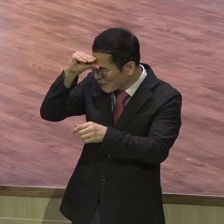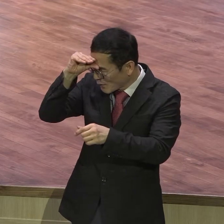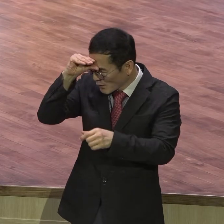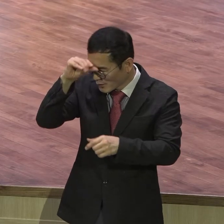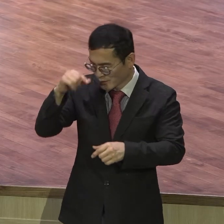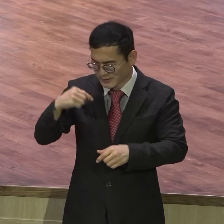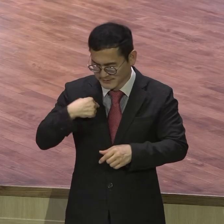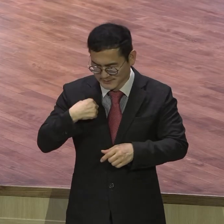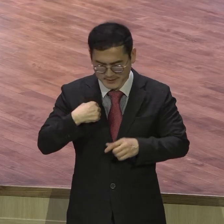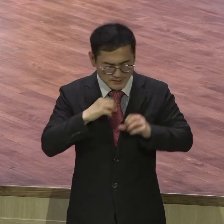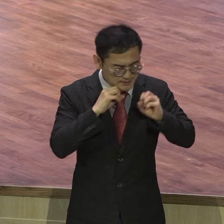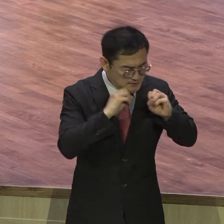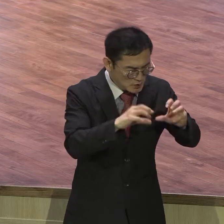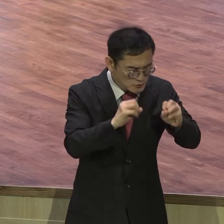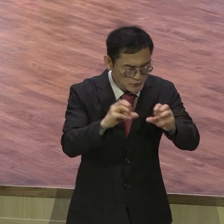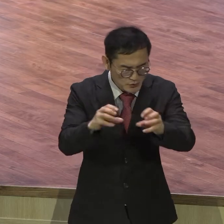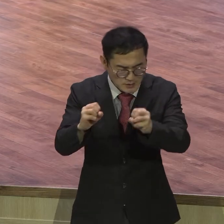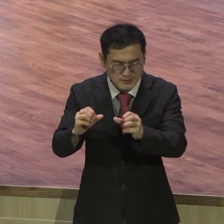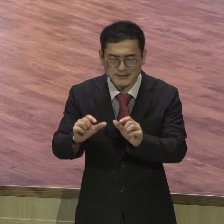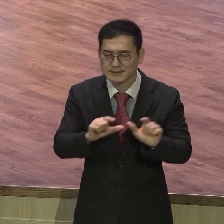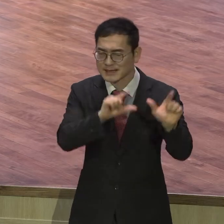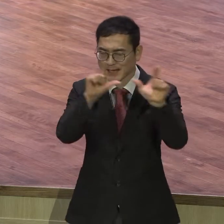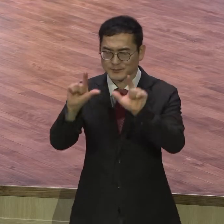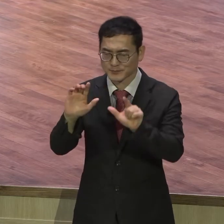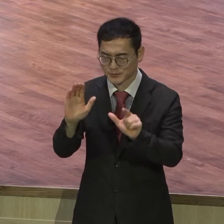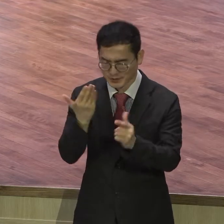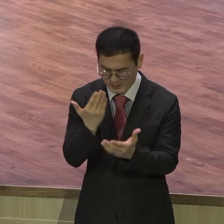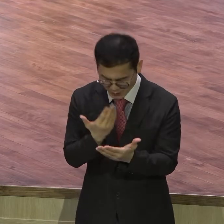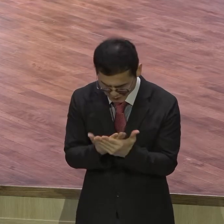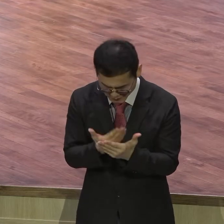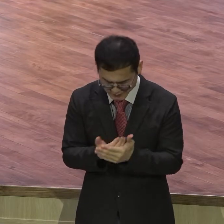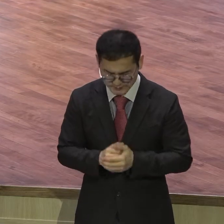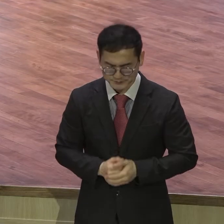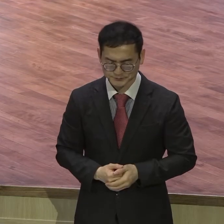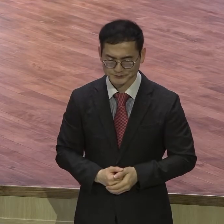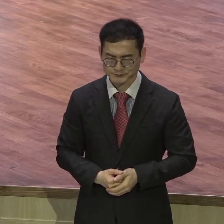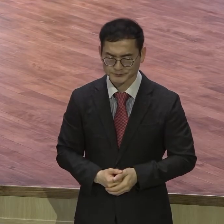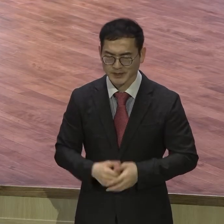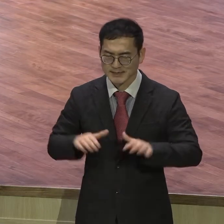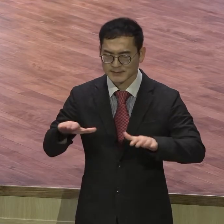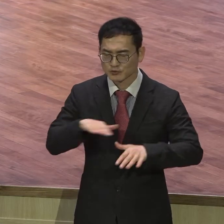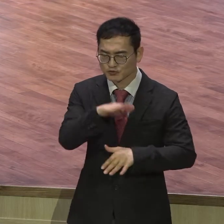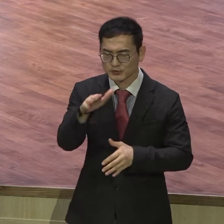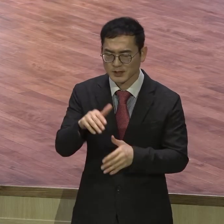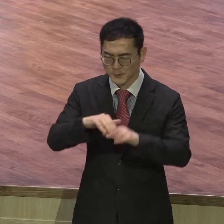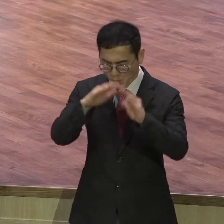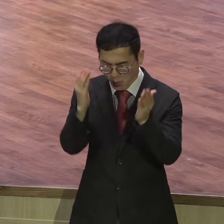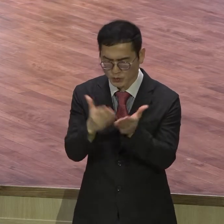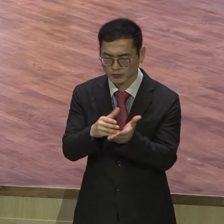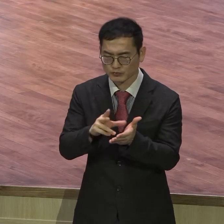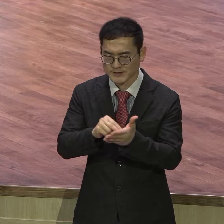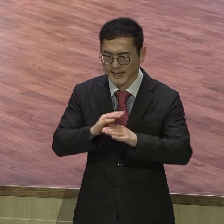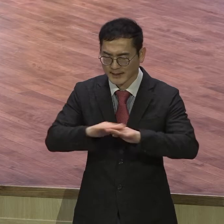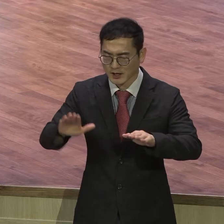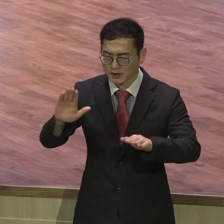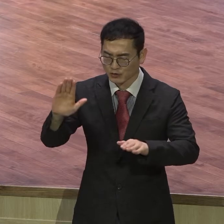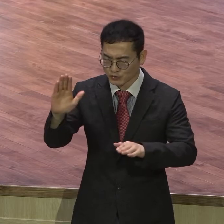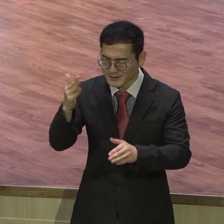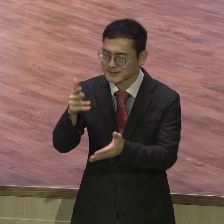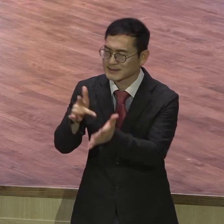변화가 일어나게 하야 주옵사사 지금은 지금은 인생의 모든 문제 결제하시는 예수 거시의 은혜와